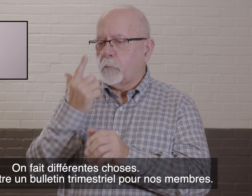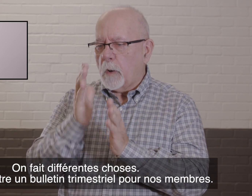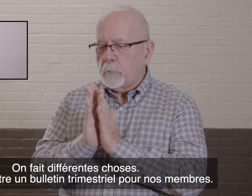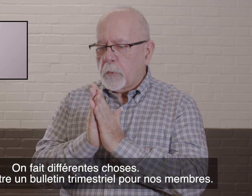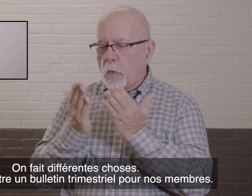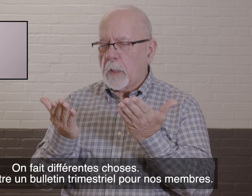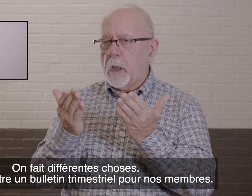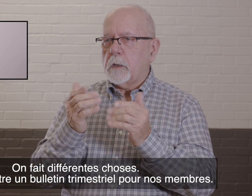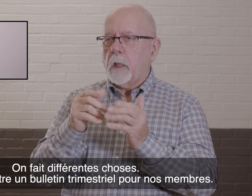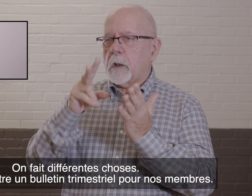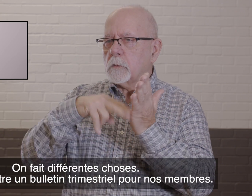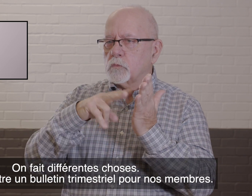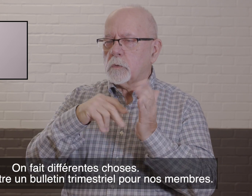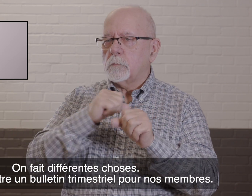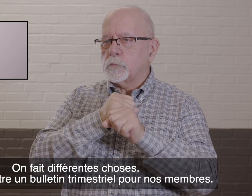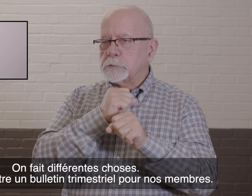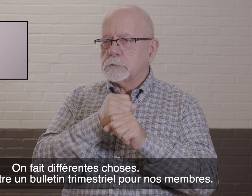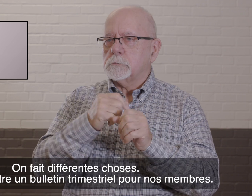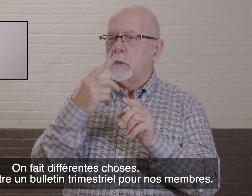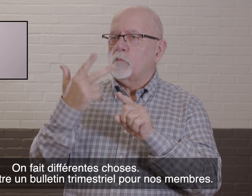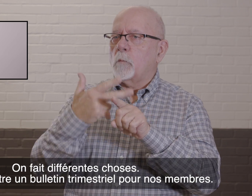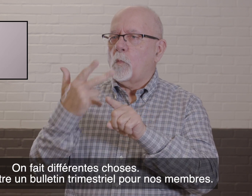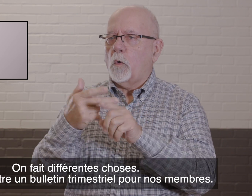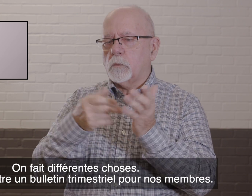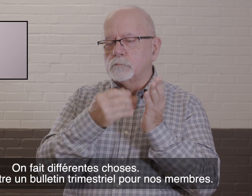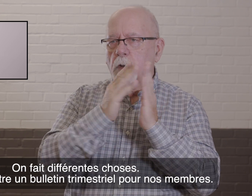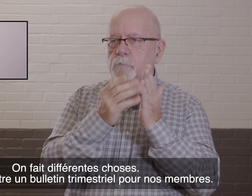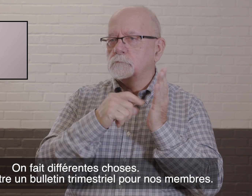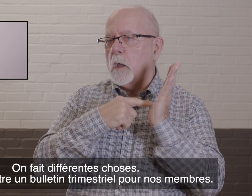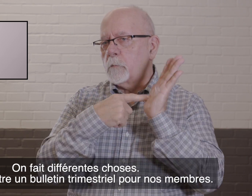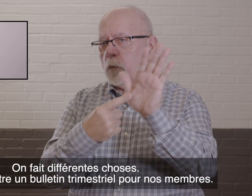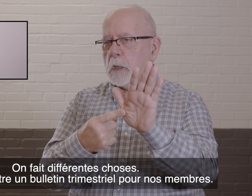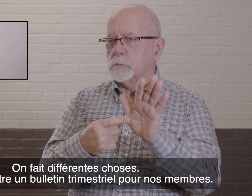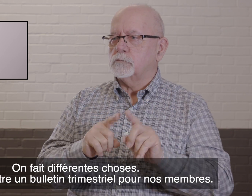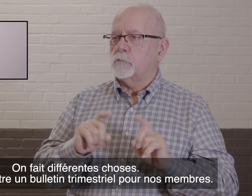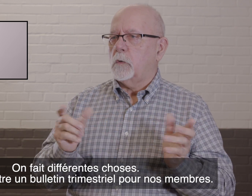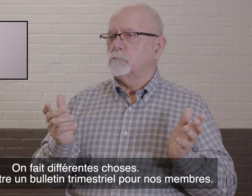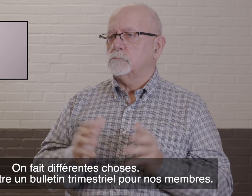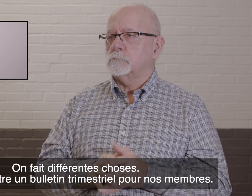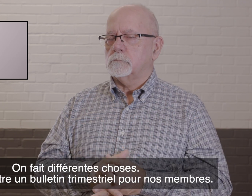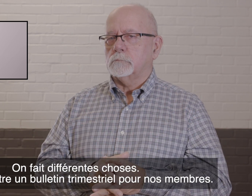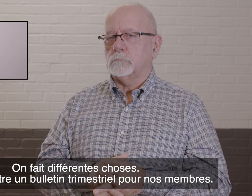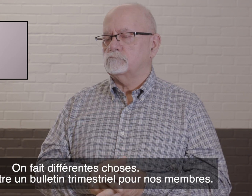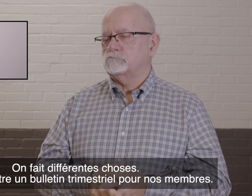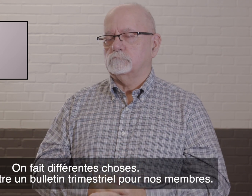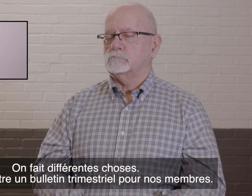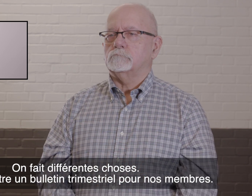Différentes choses. On fait un bulletin qu'on fait paraître trimestriel. Alors, c un bulletin d'information qu'on fait